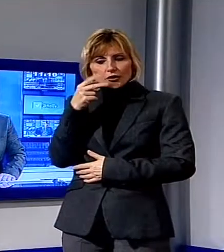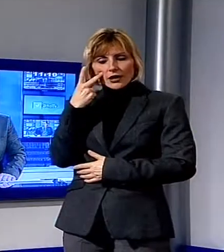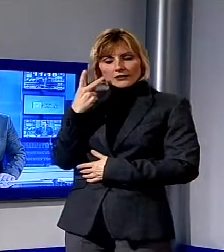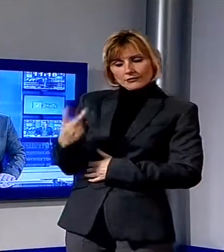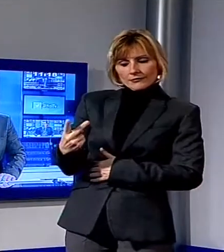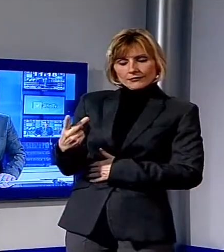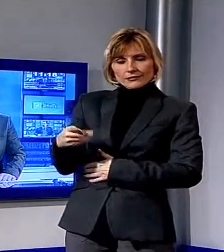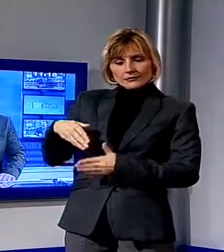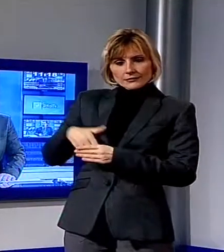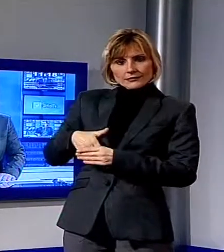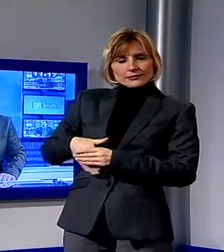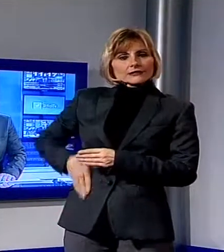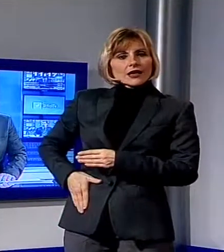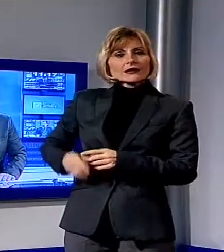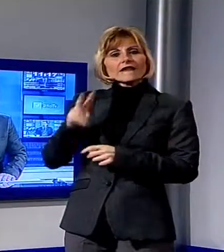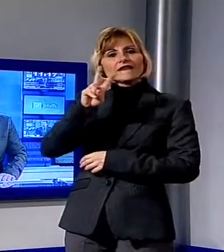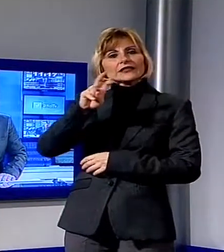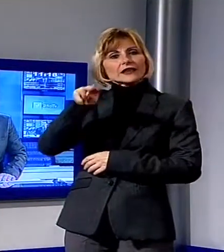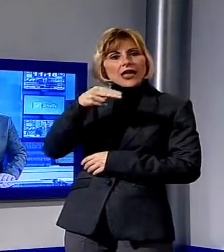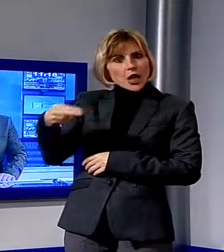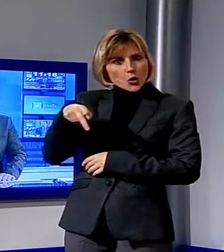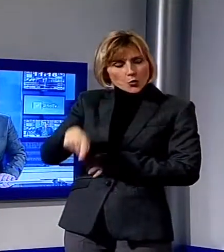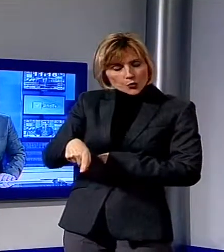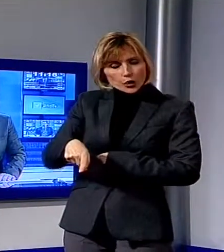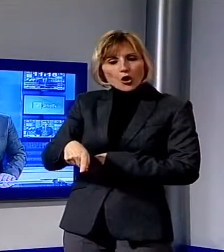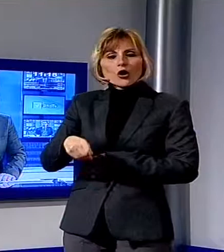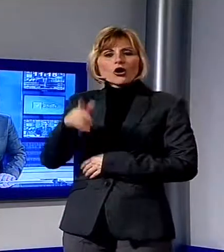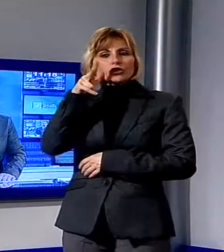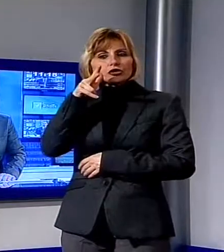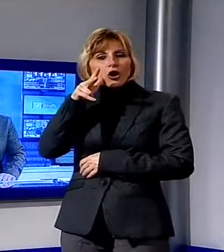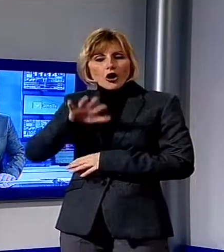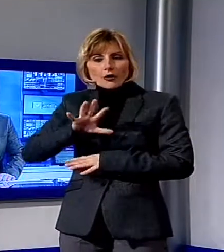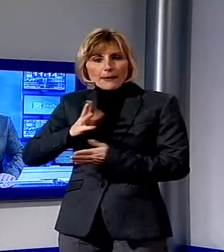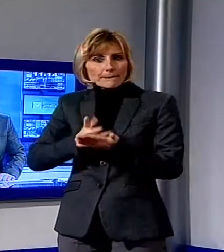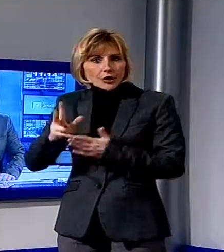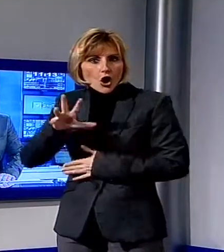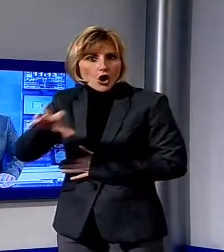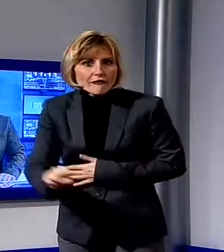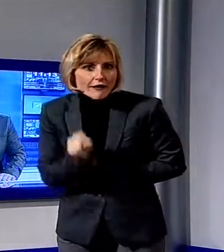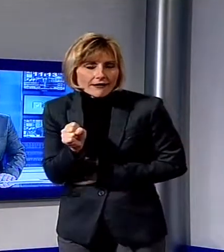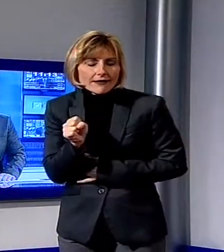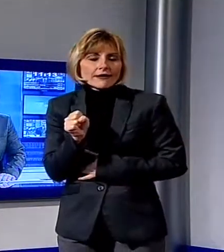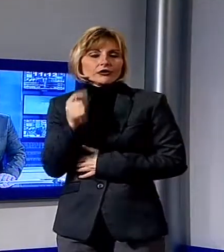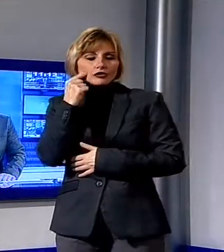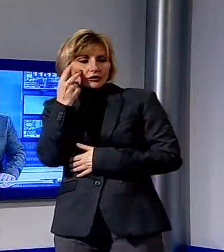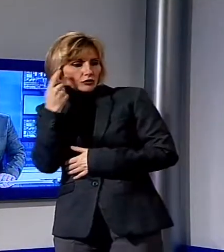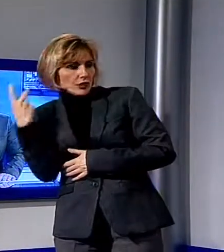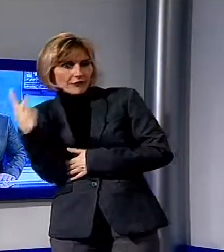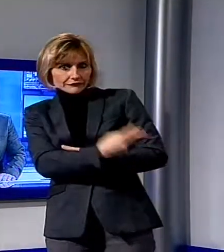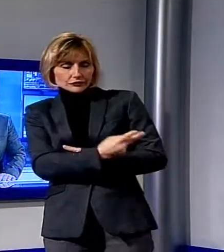di allontanarsi. genitori però, i genitori del bambino hanno visto la scena o hanno subito allertato una volante della Polizia che è riuscita